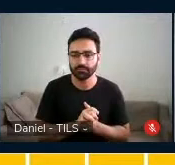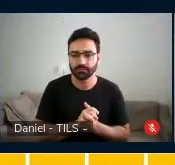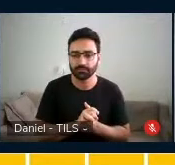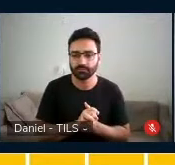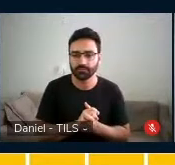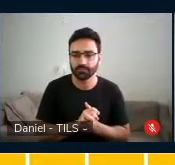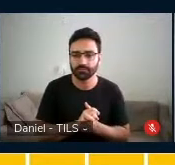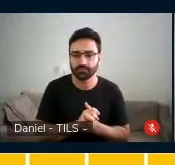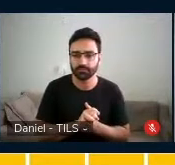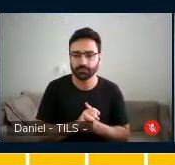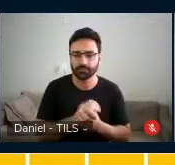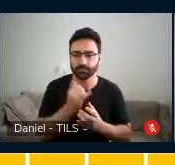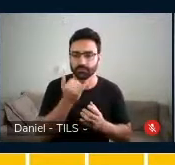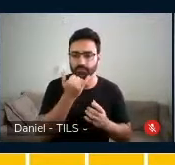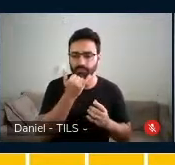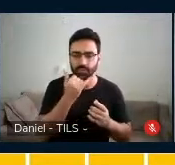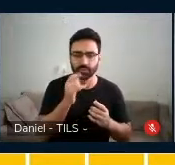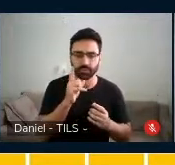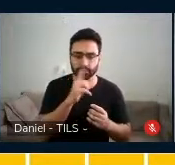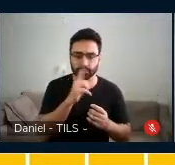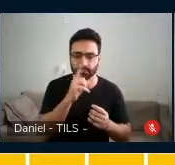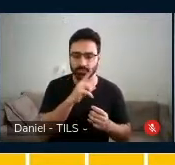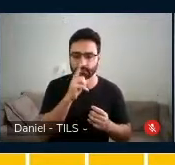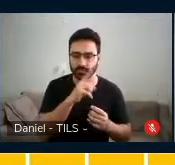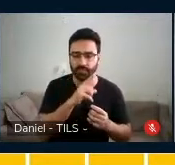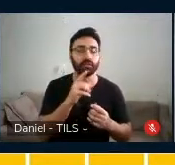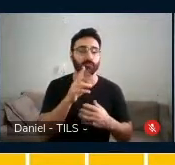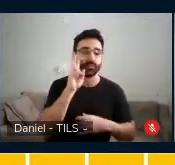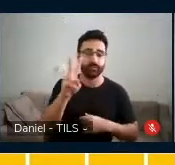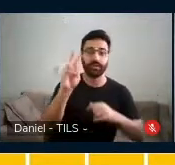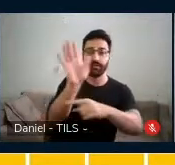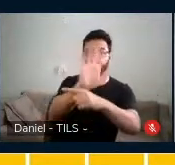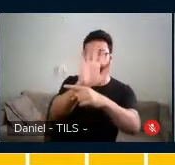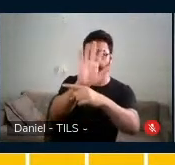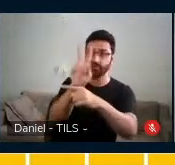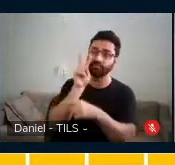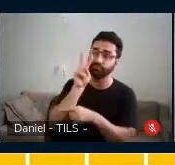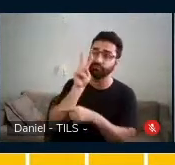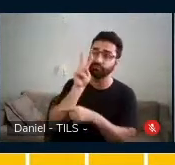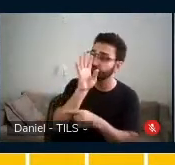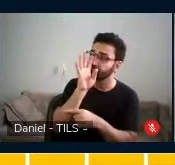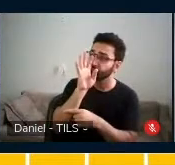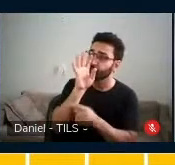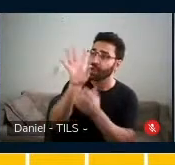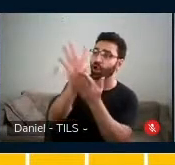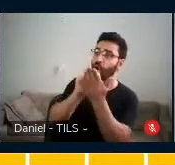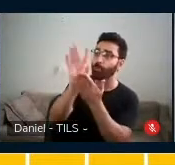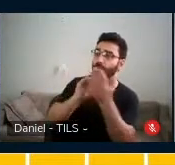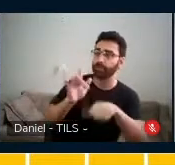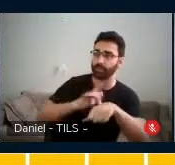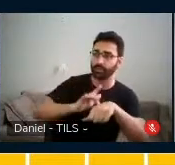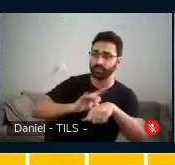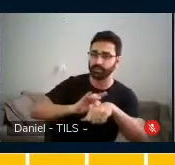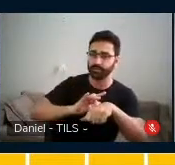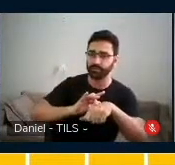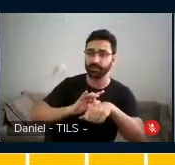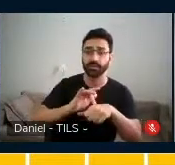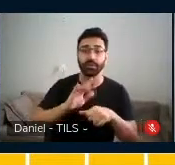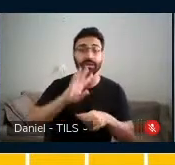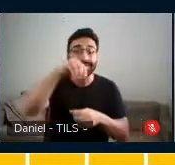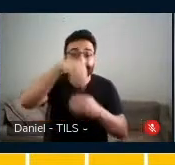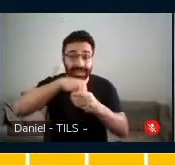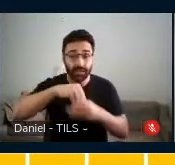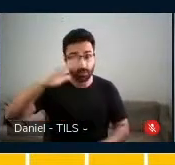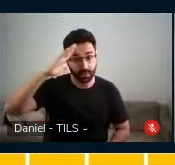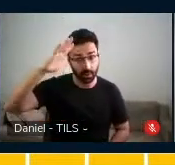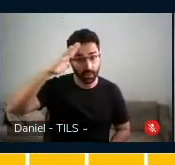movimento. E dentro da teoria, a imitação, ela é muito importante para o desenvolvimento humano, porque ela não é